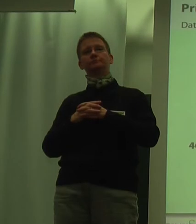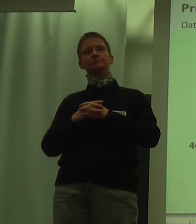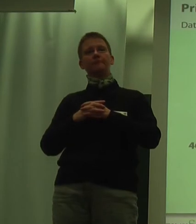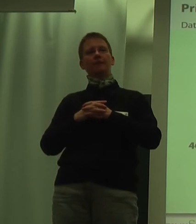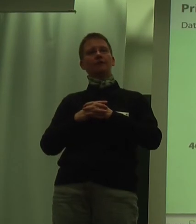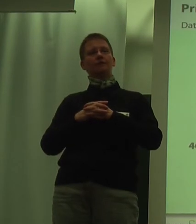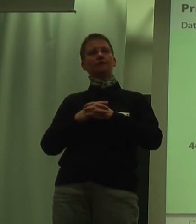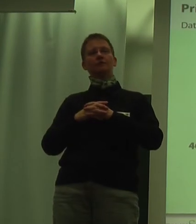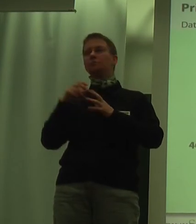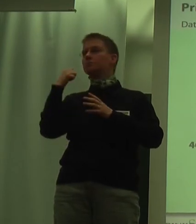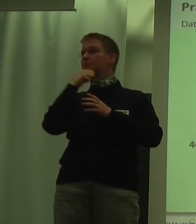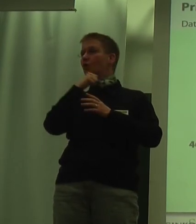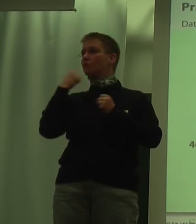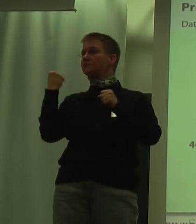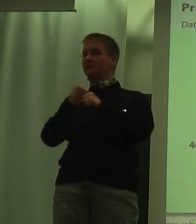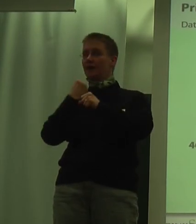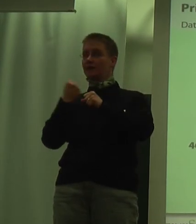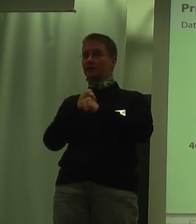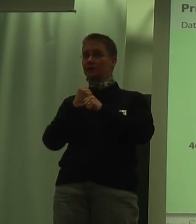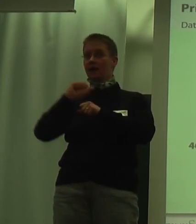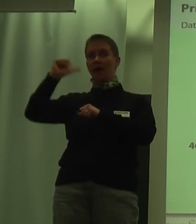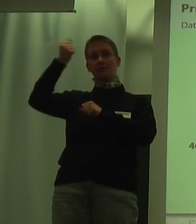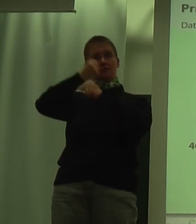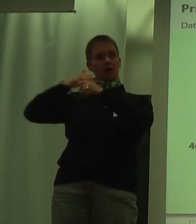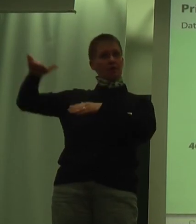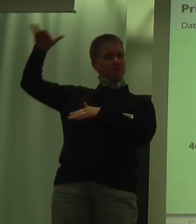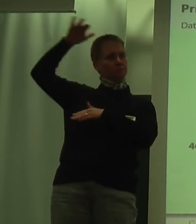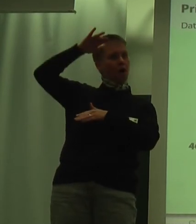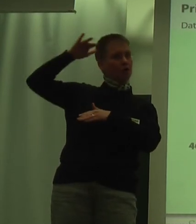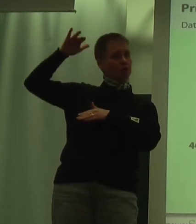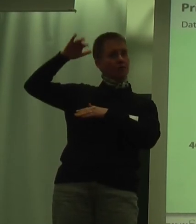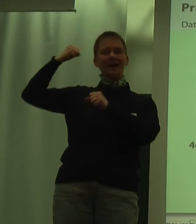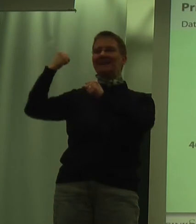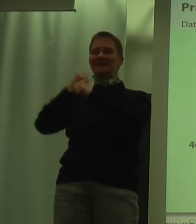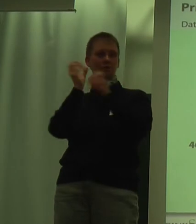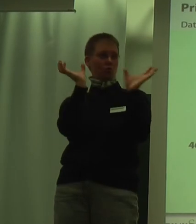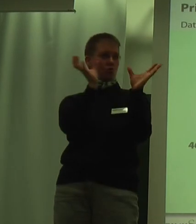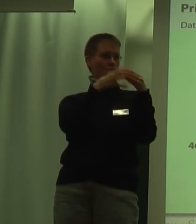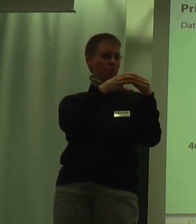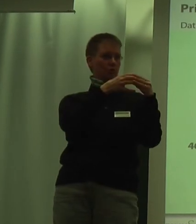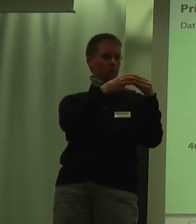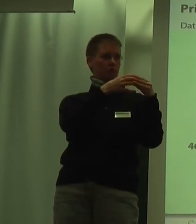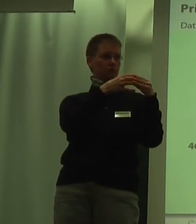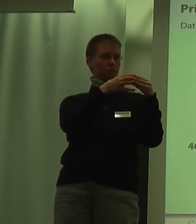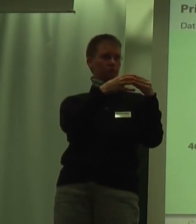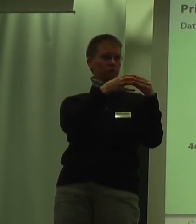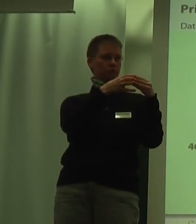Berufstätige auf dem ersten Arbeitsmarkt, unsere GIKO-Gruppe, arbeiten zum einen